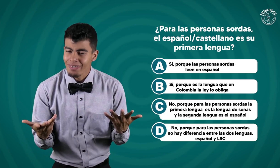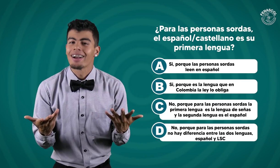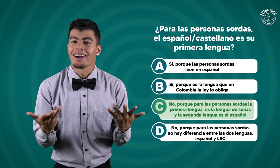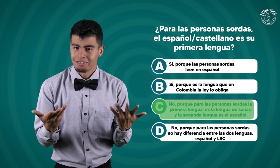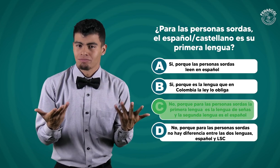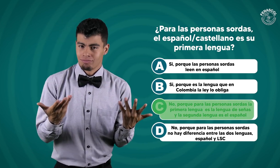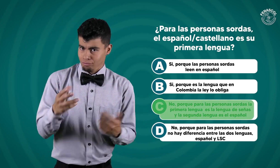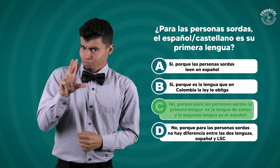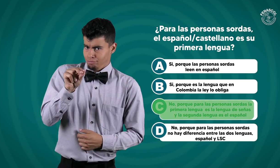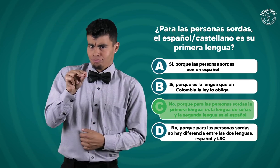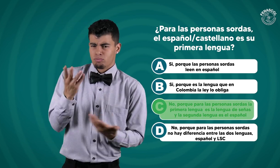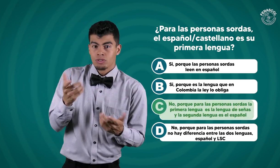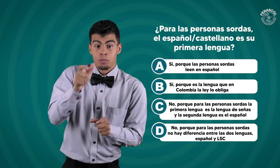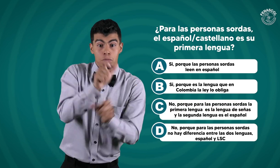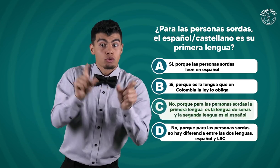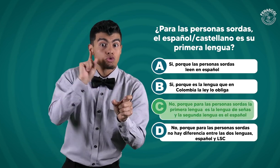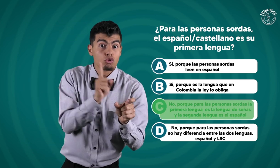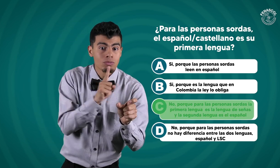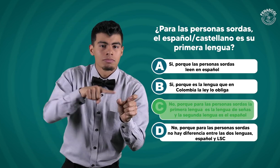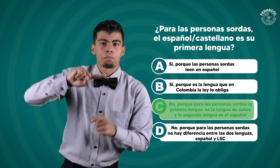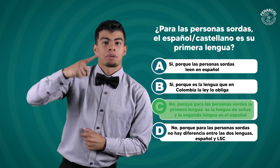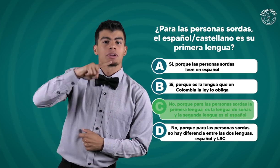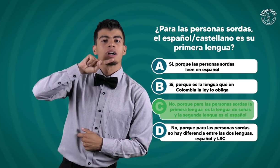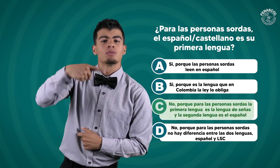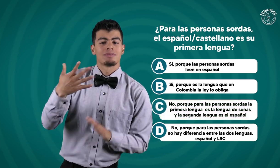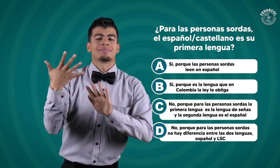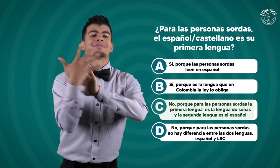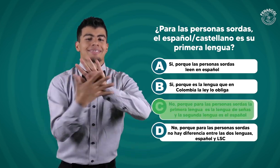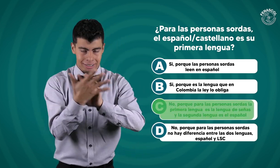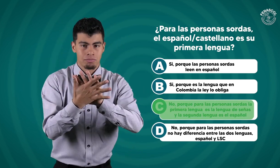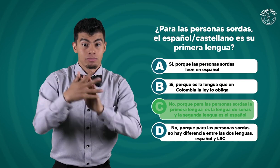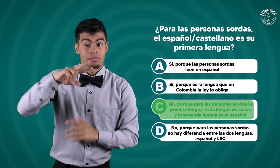sordas la primera lengua es la lengua de señas colombiana y la segunda es el español.